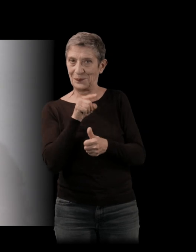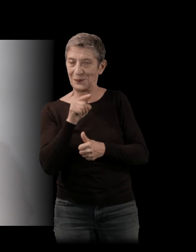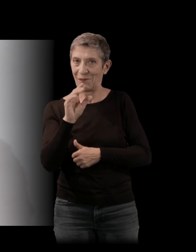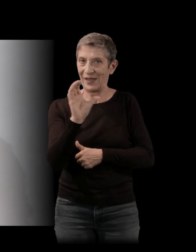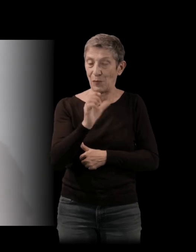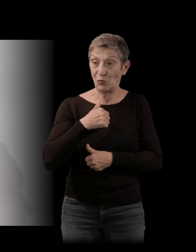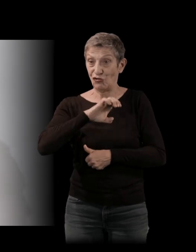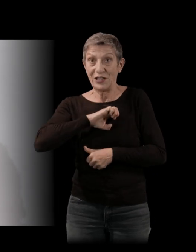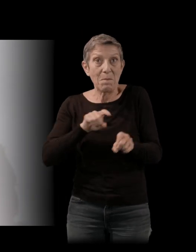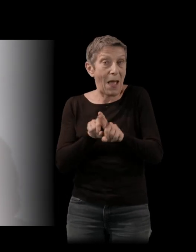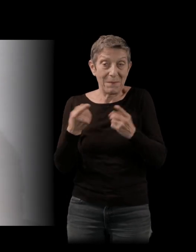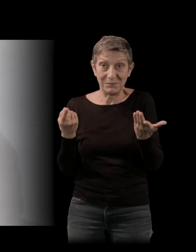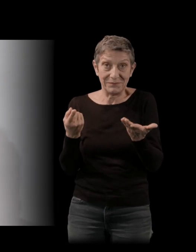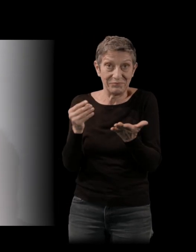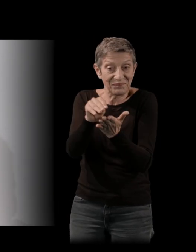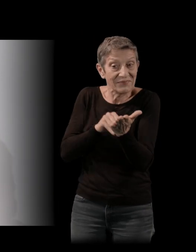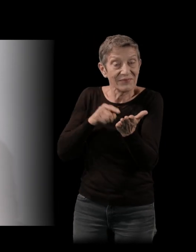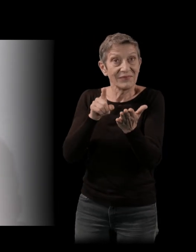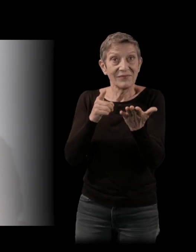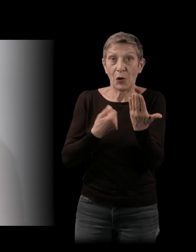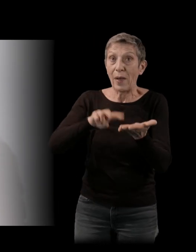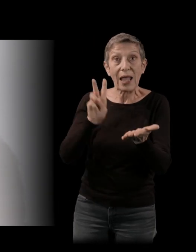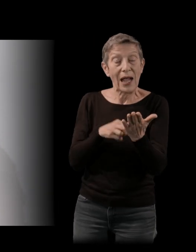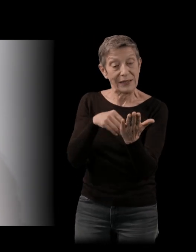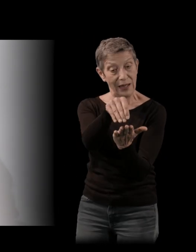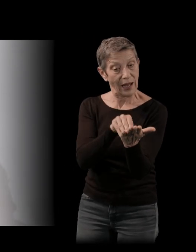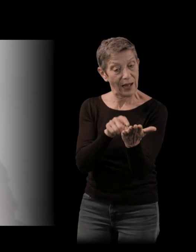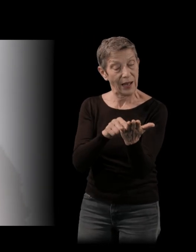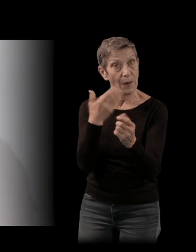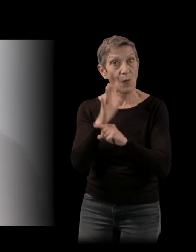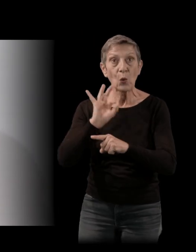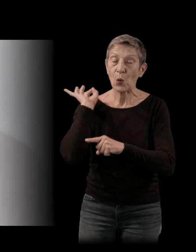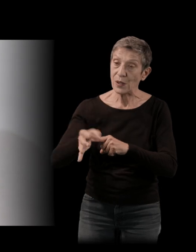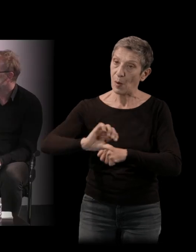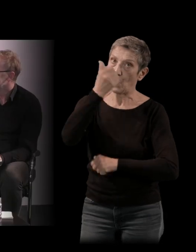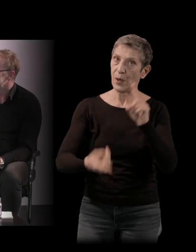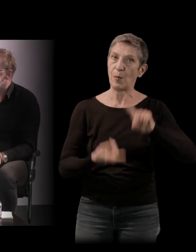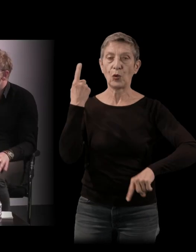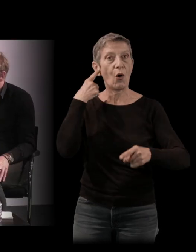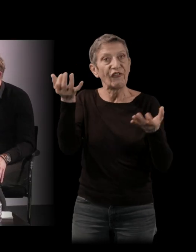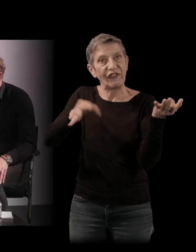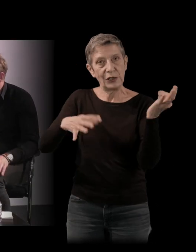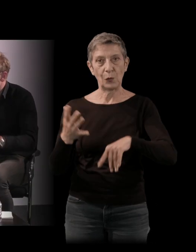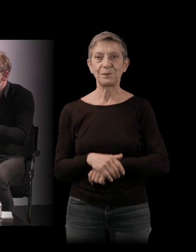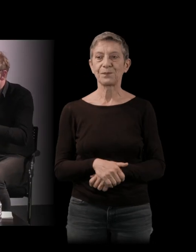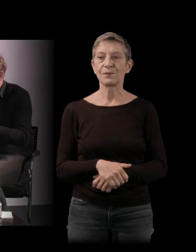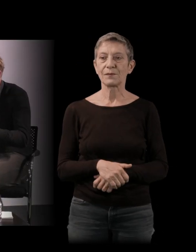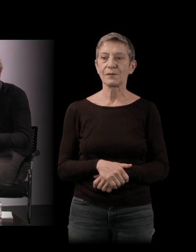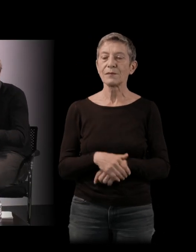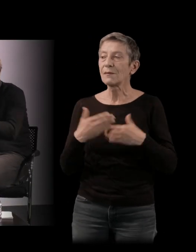la même chose. De garder une certaine réalité, mais d'être quand même d'abord dans la fiction. Ce qui est intéressant, vous dites que le Brésil aurait